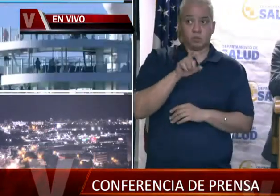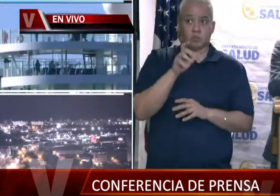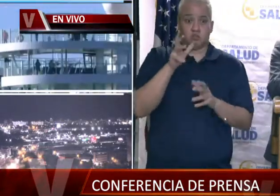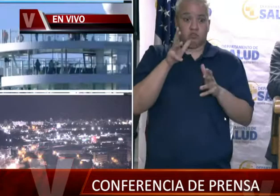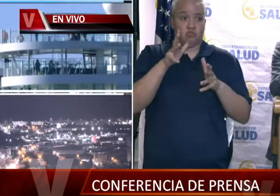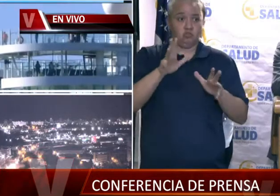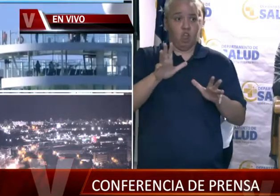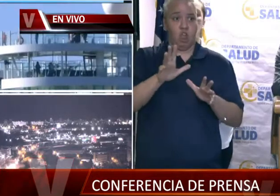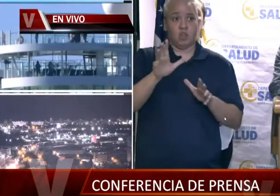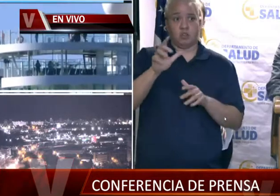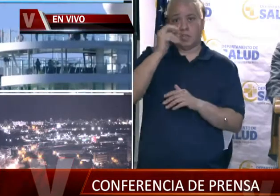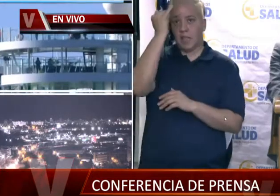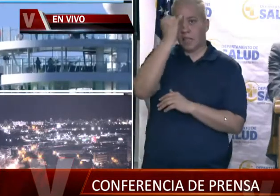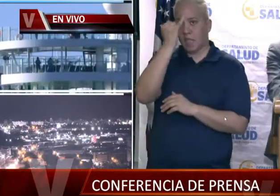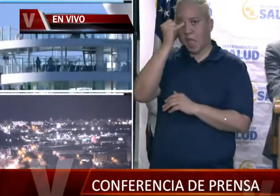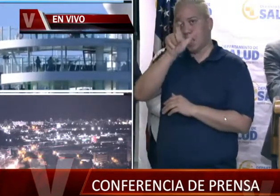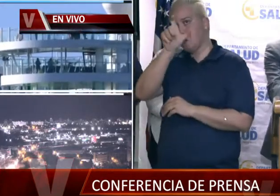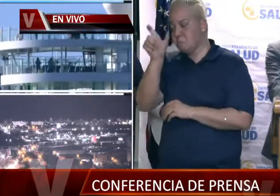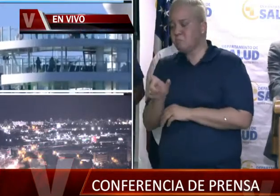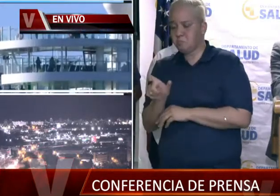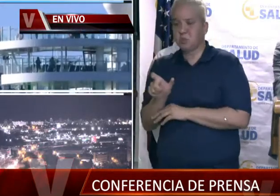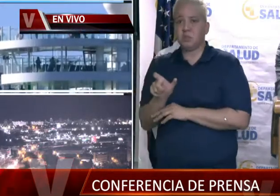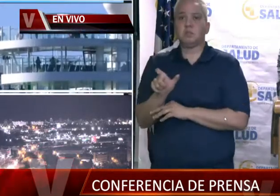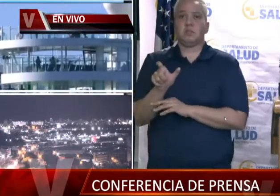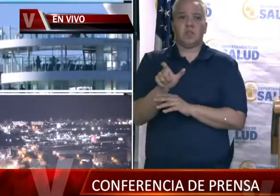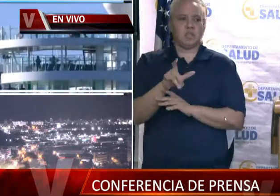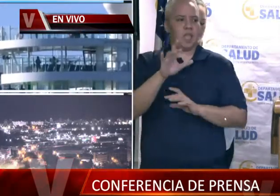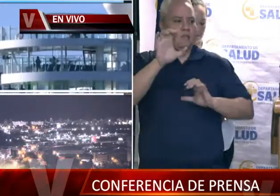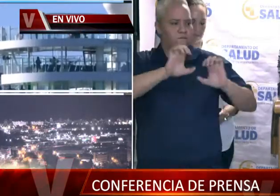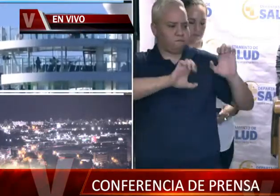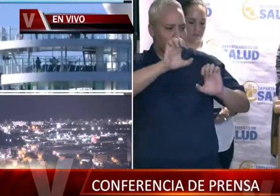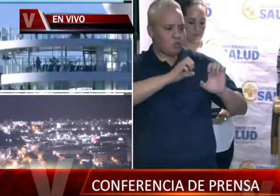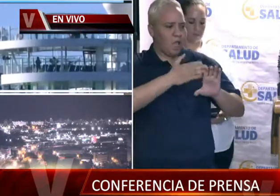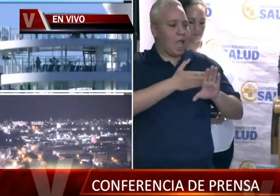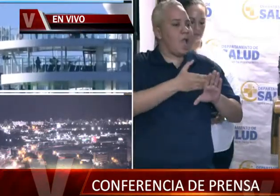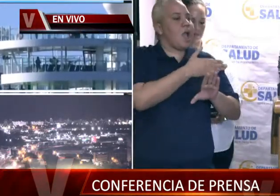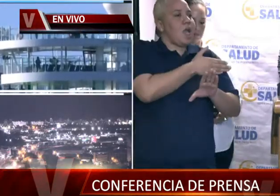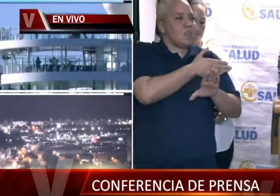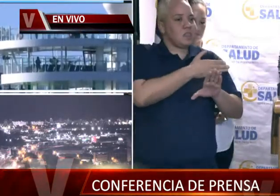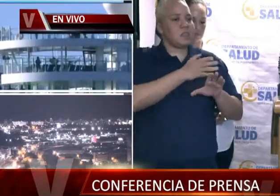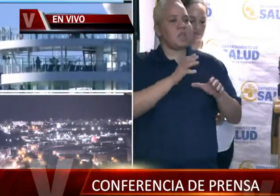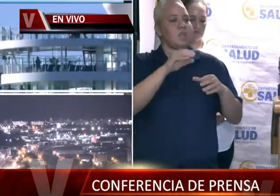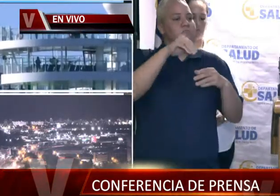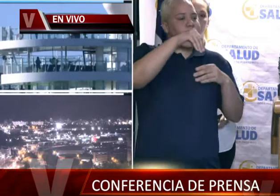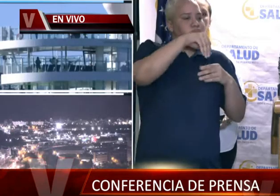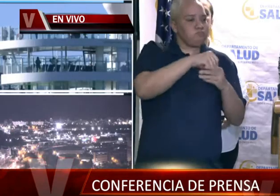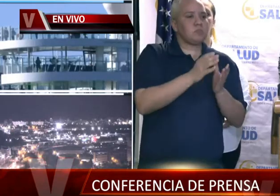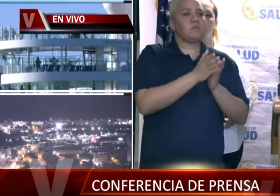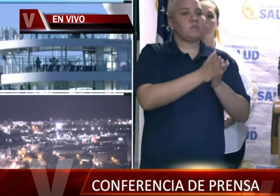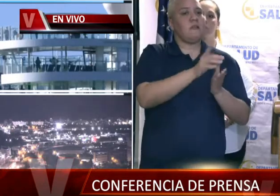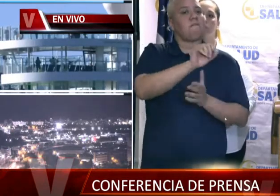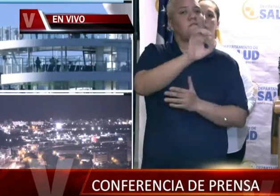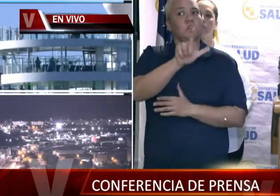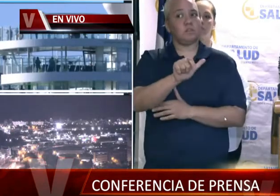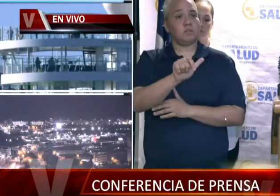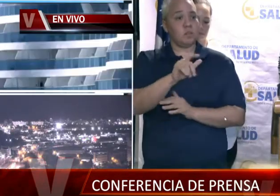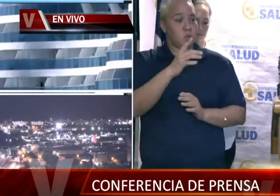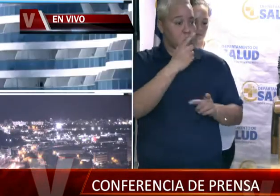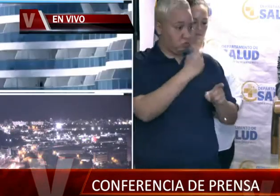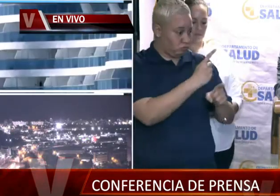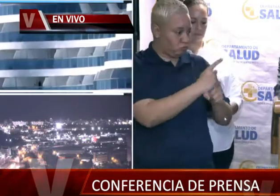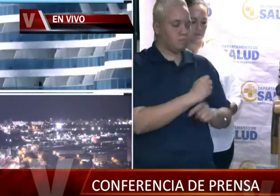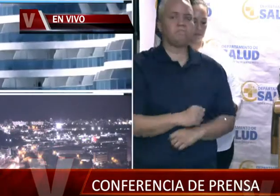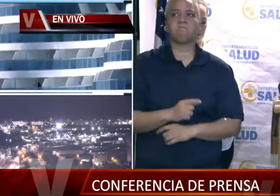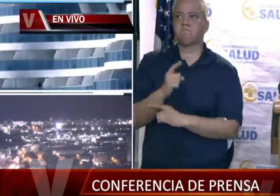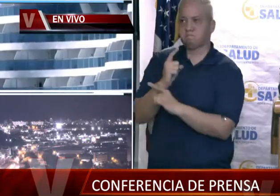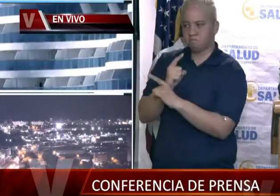venía de Italia, tenía que haber sido evaluada antes de montarse en el crucero de Fort Lutterdale. ¿Es así o no es así? Eso es